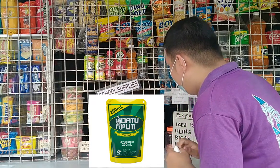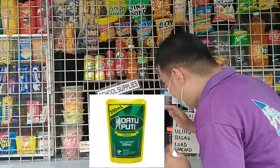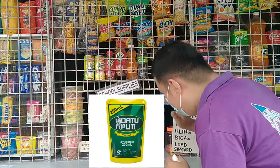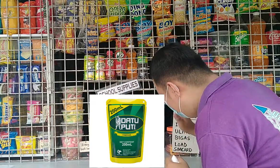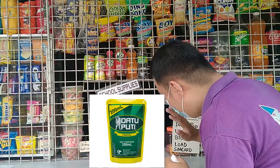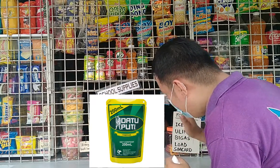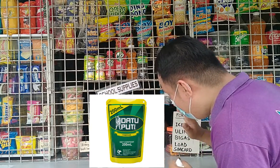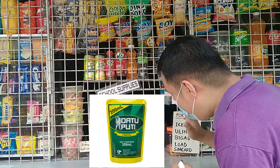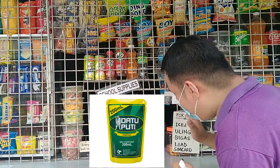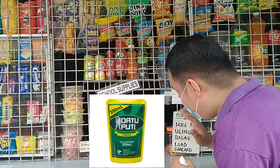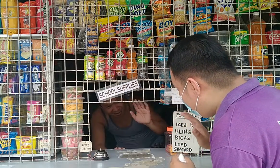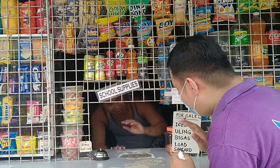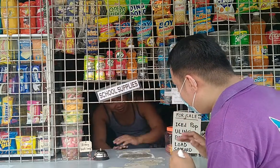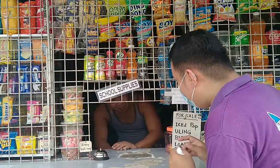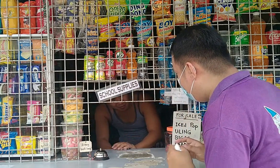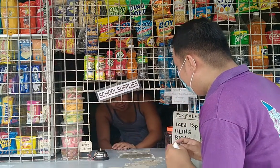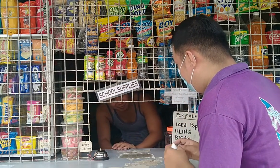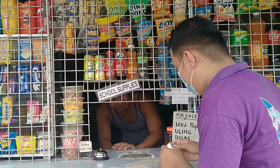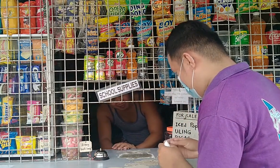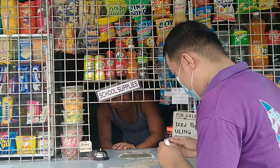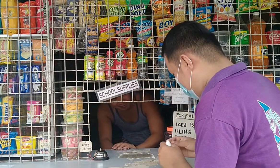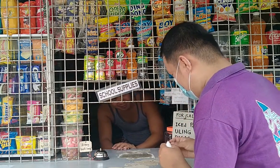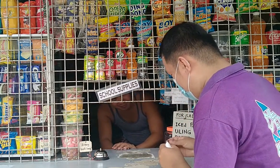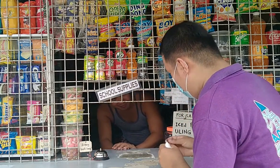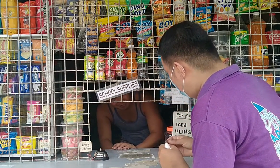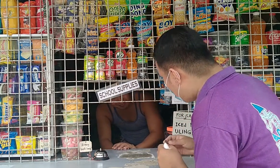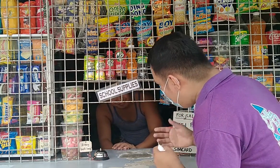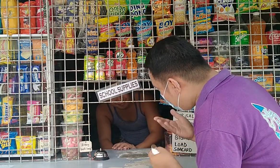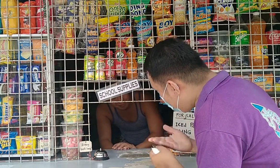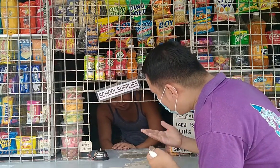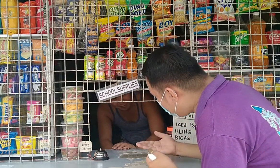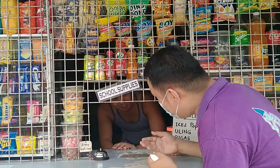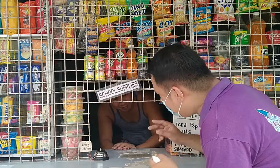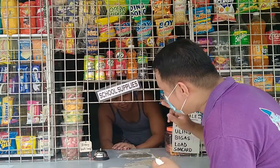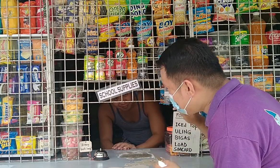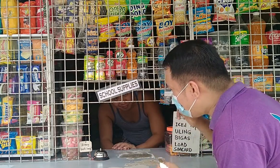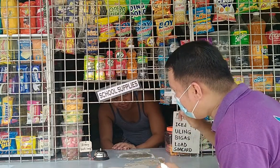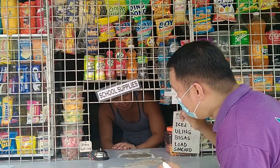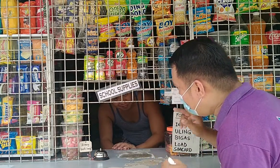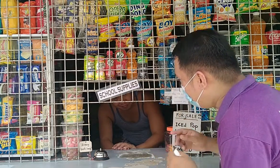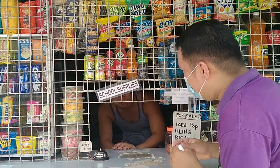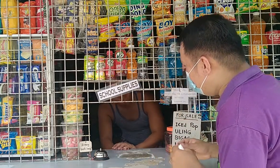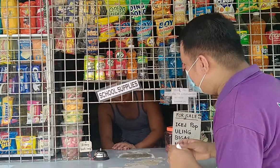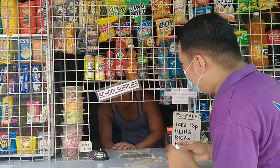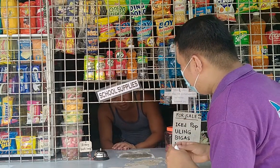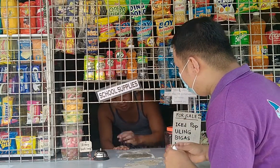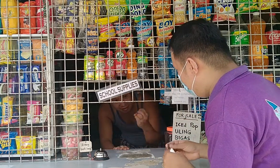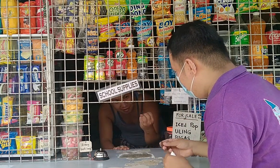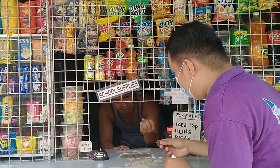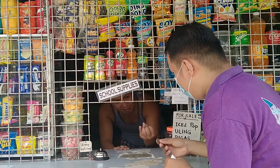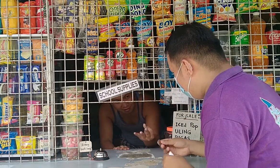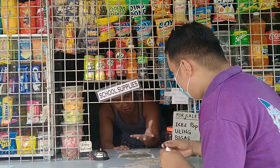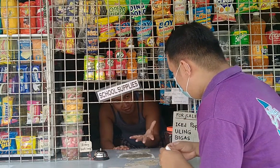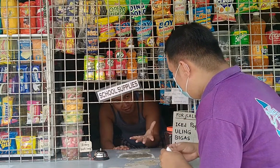Hello, Sir. Yo! Sir, pagbilan nga po ng suka. 1, 1, 1,